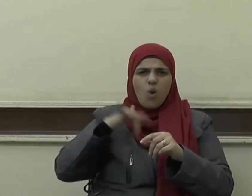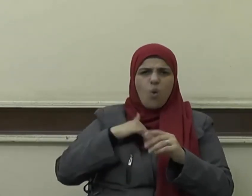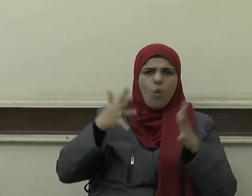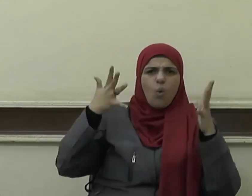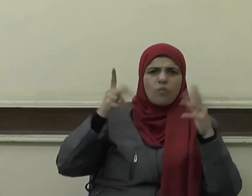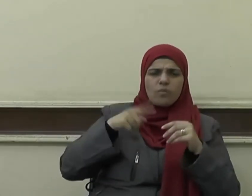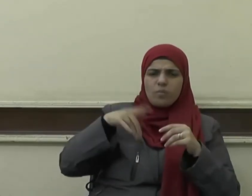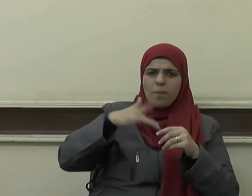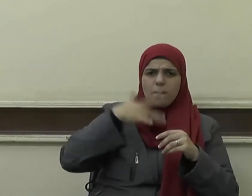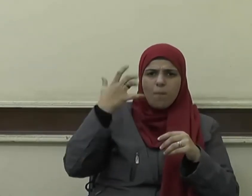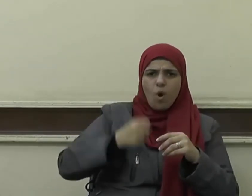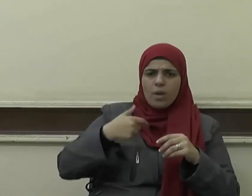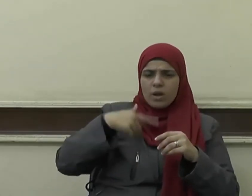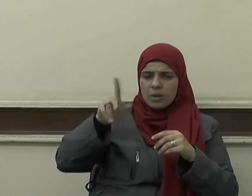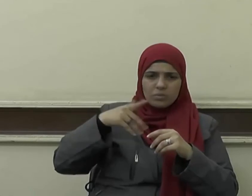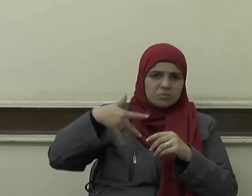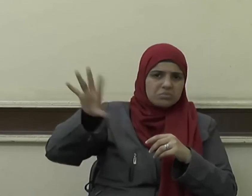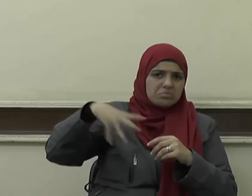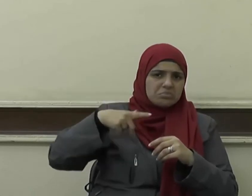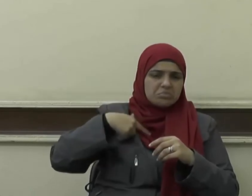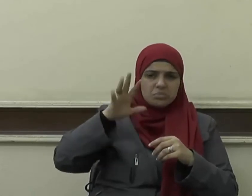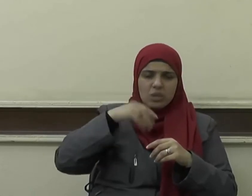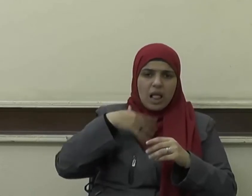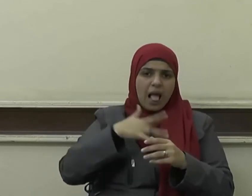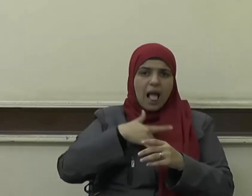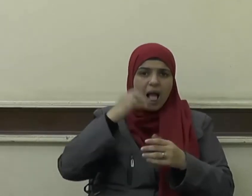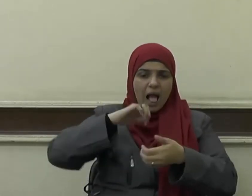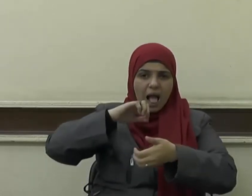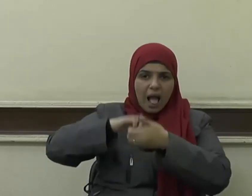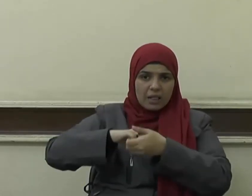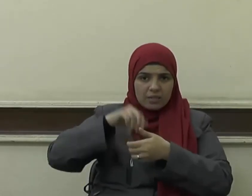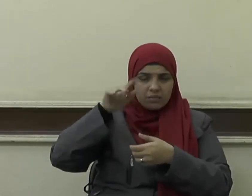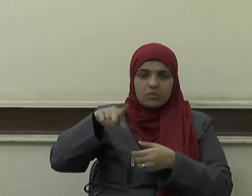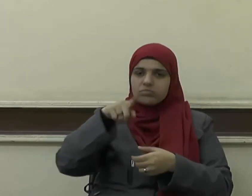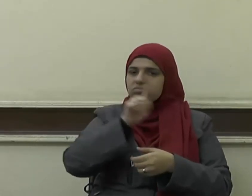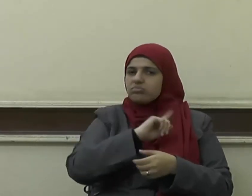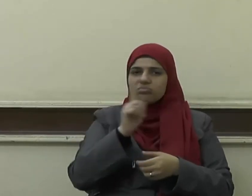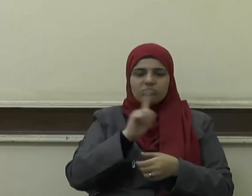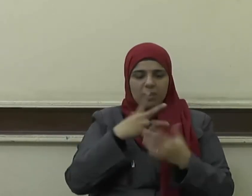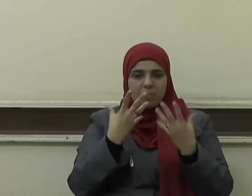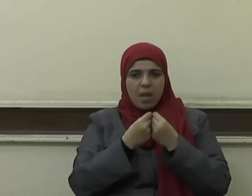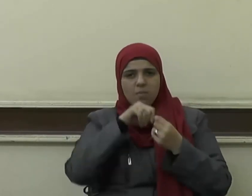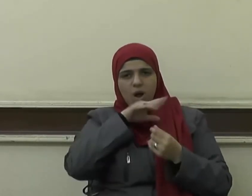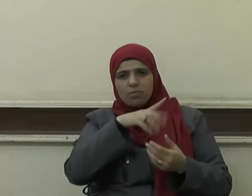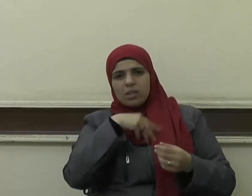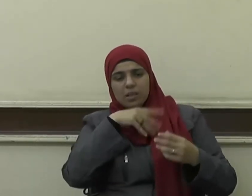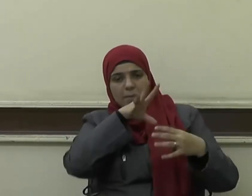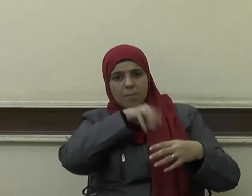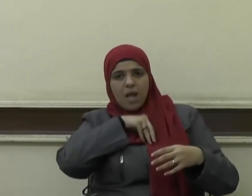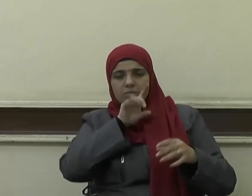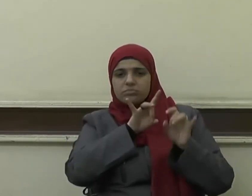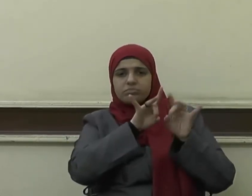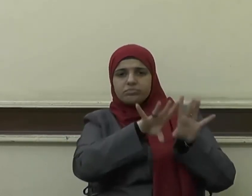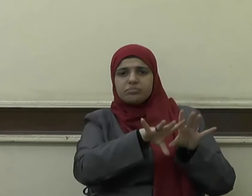يتحاشى من مؤمنها ولا يفي لذي عهد عهده فليس مني ولست منه